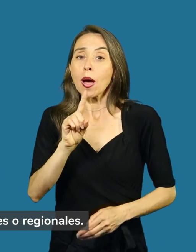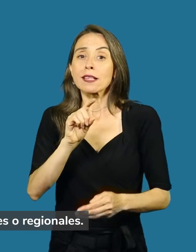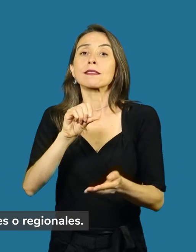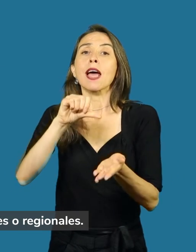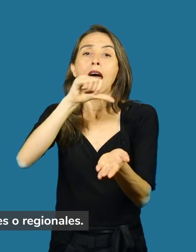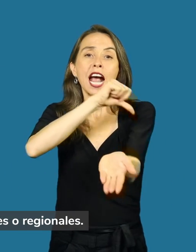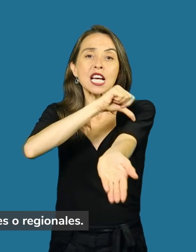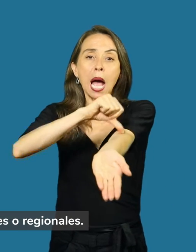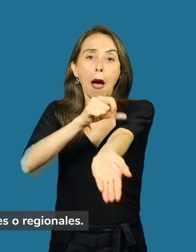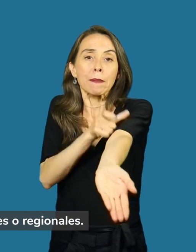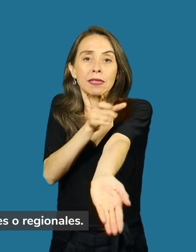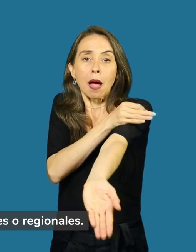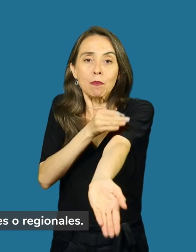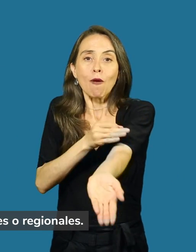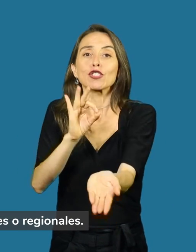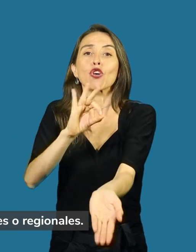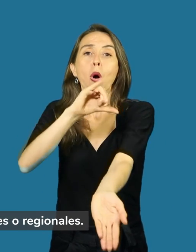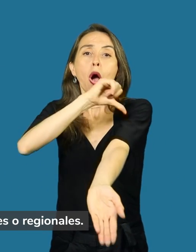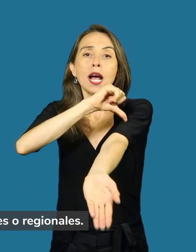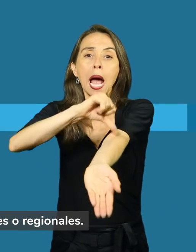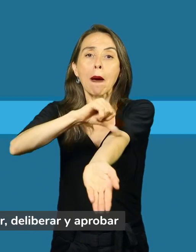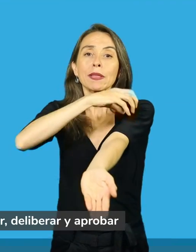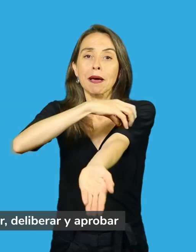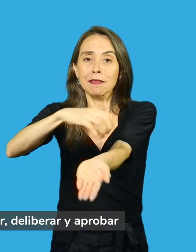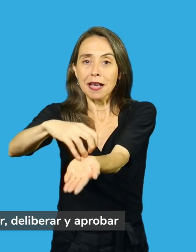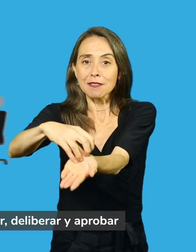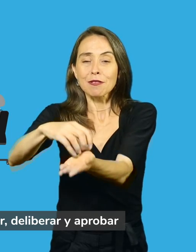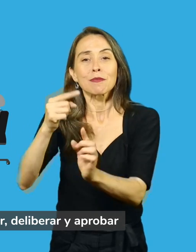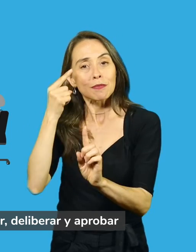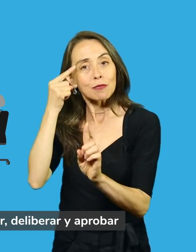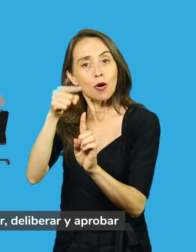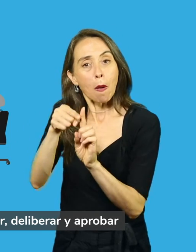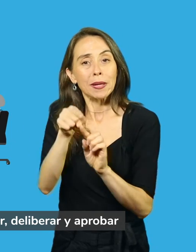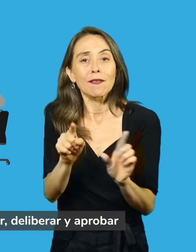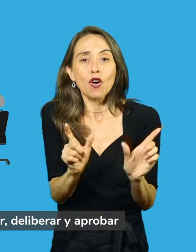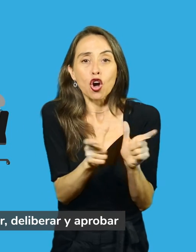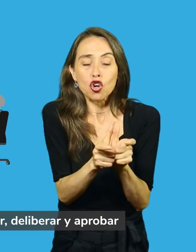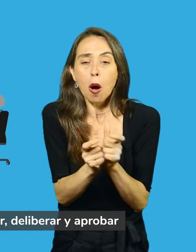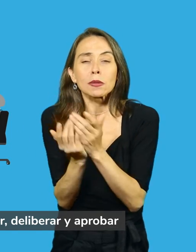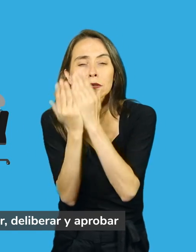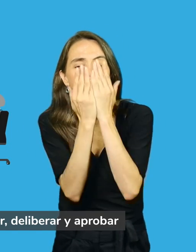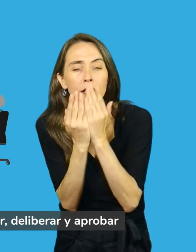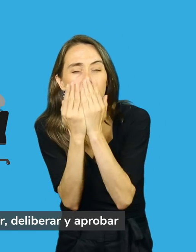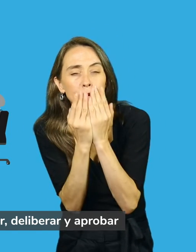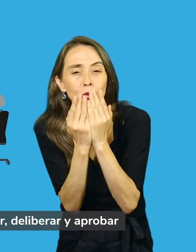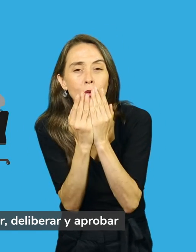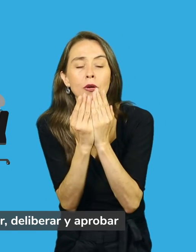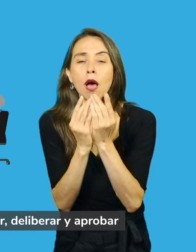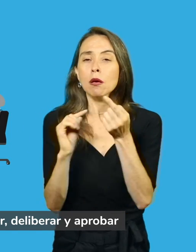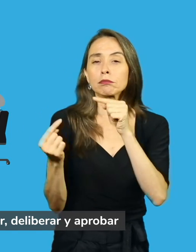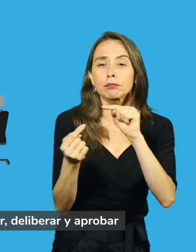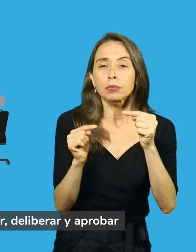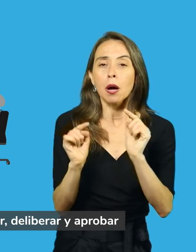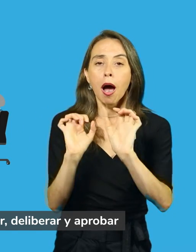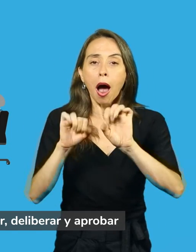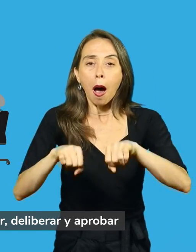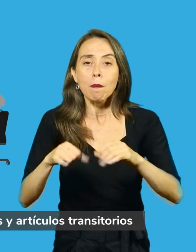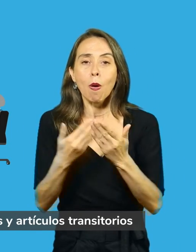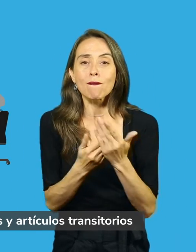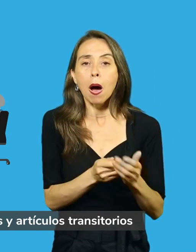provinciales o regionales. El objetivo de las comisiones es estudiar, deliberar y aprobar propuestas de